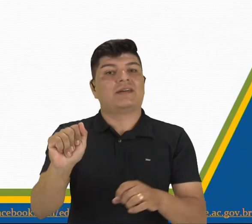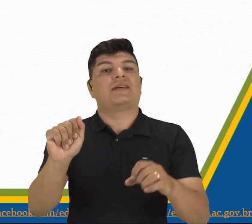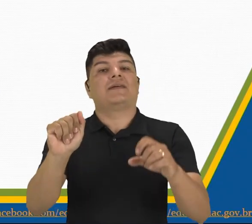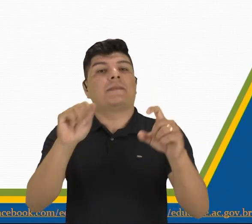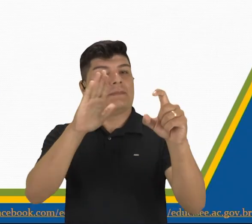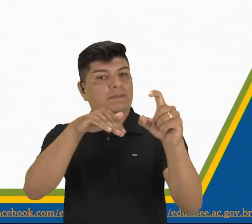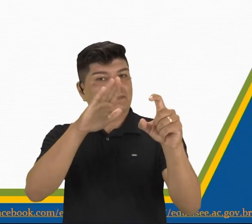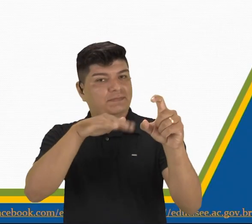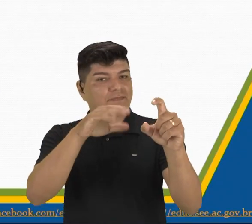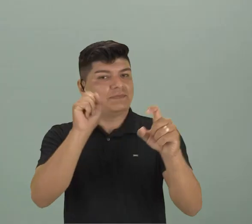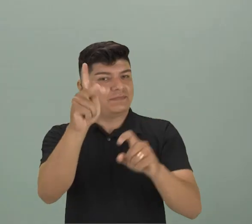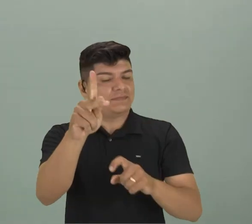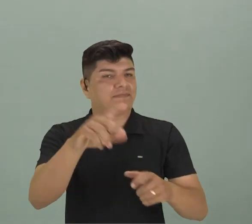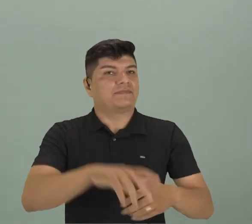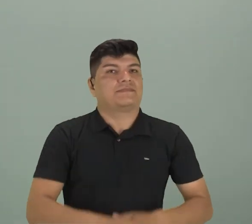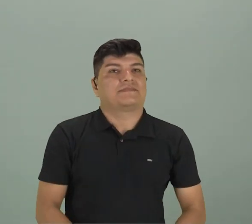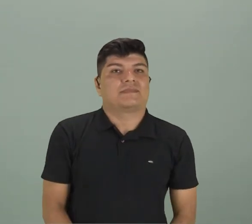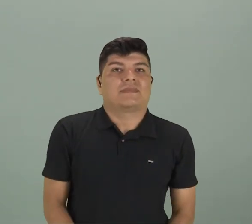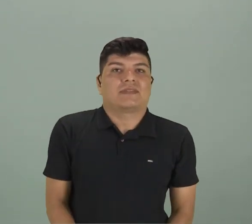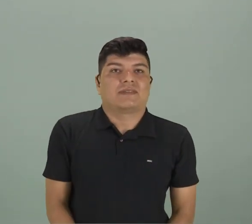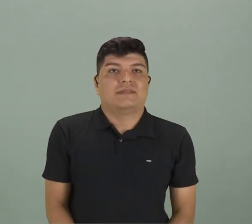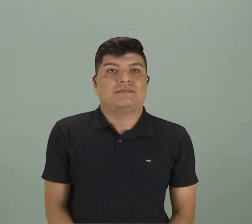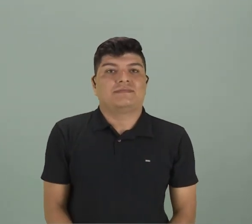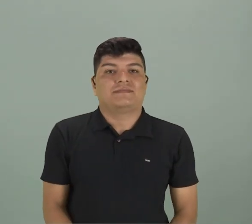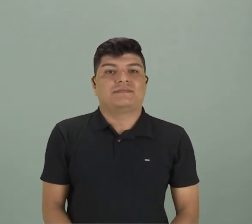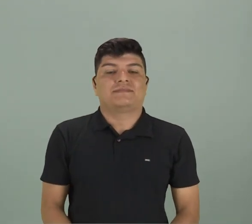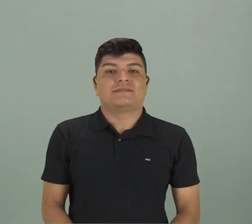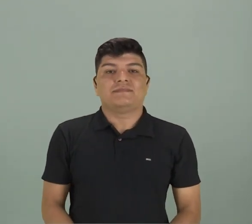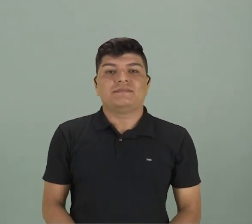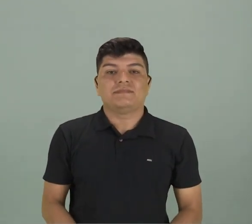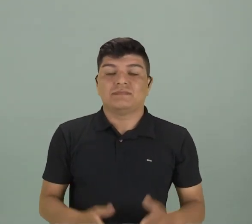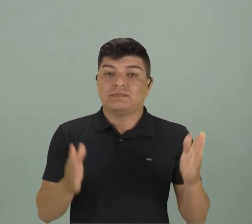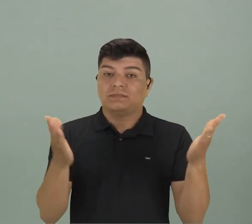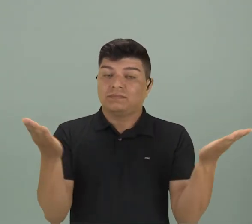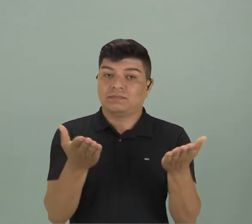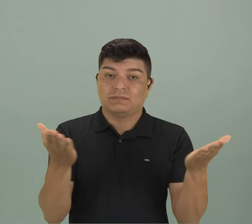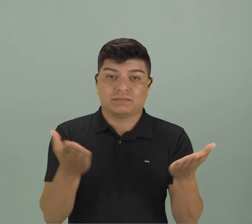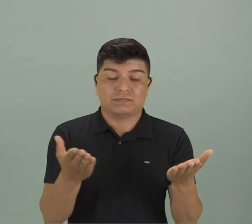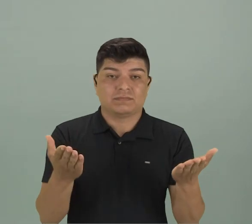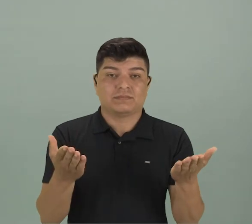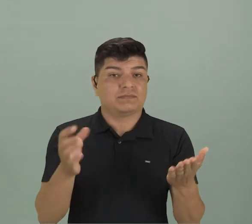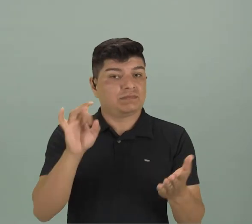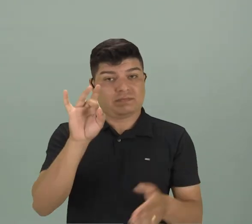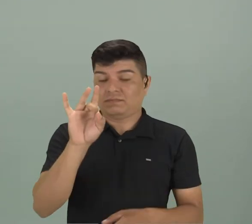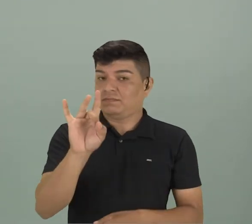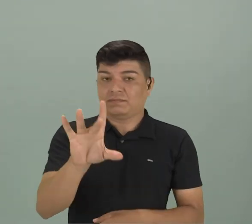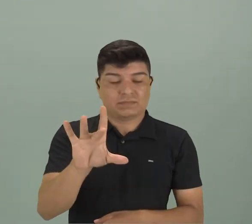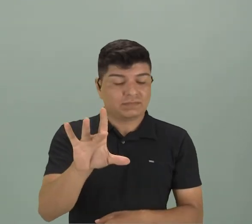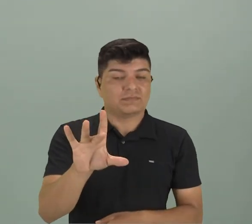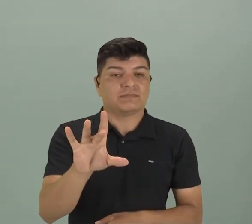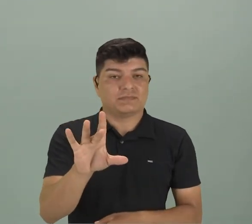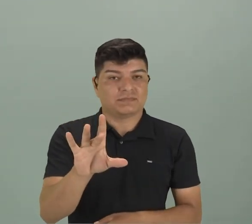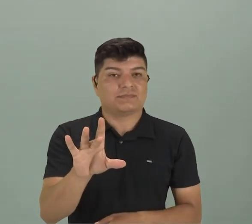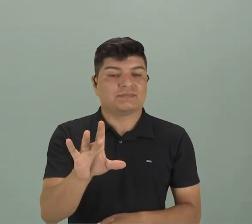Mito. Ok? Entonces, por hoy fue solo eso.